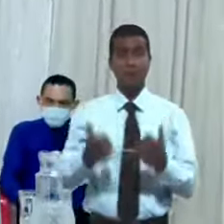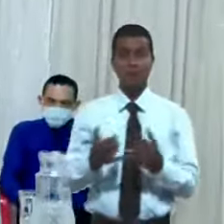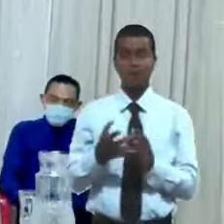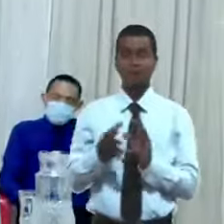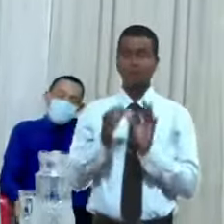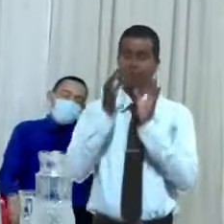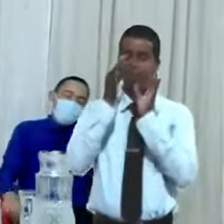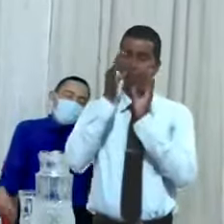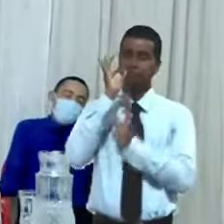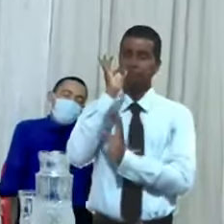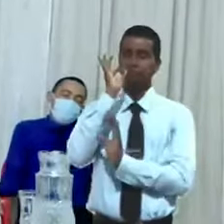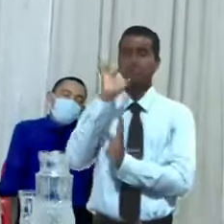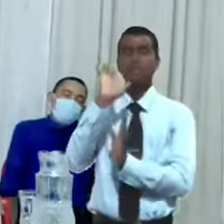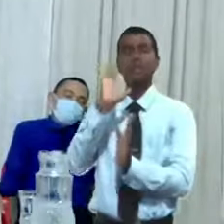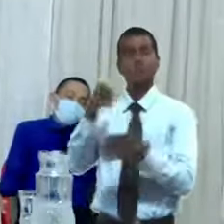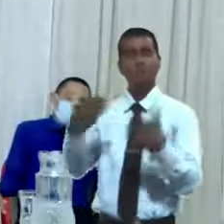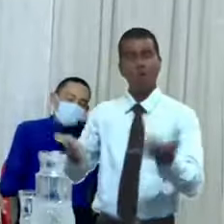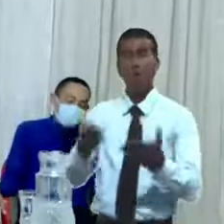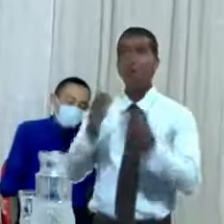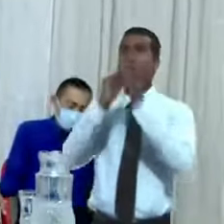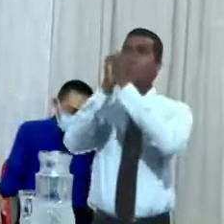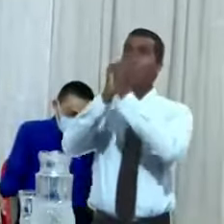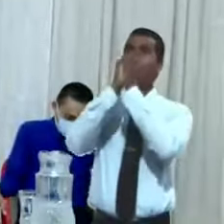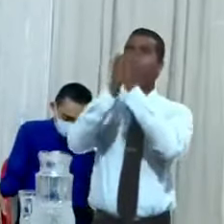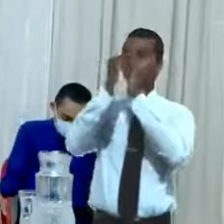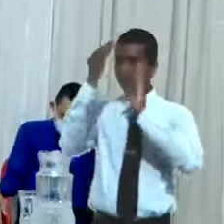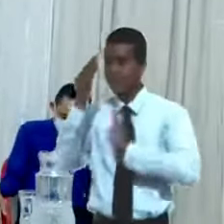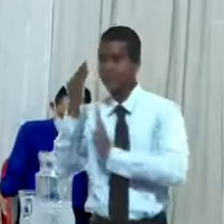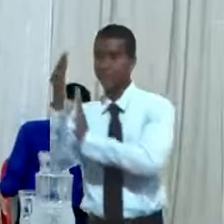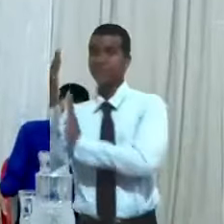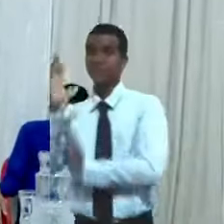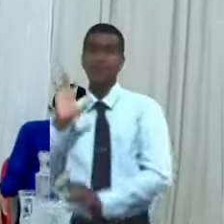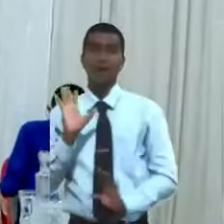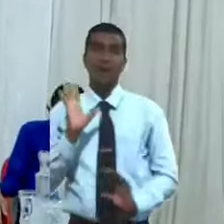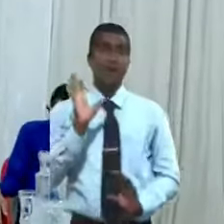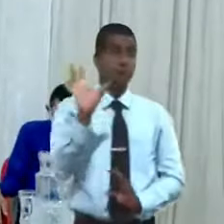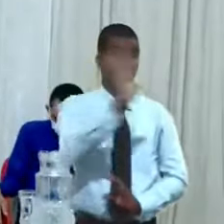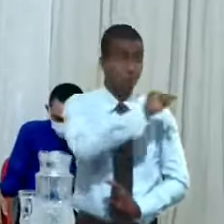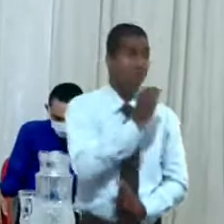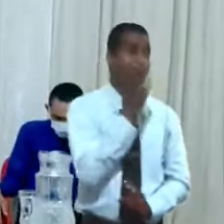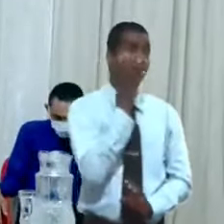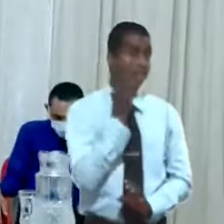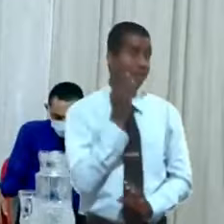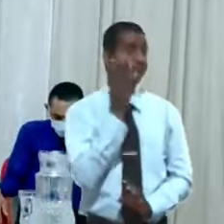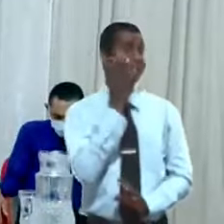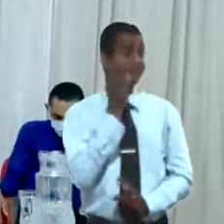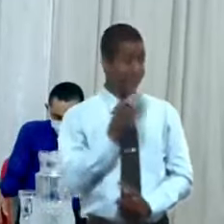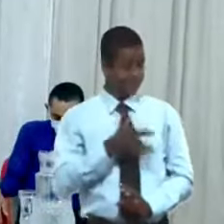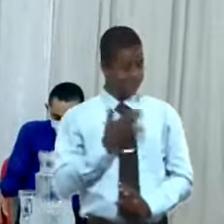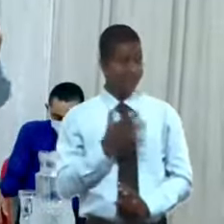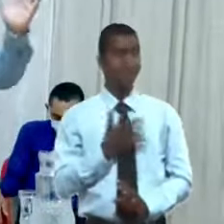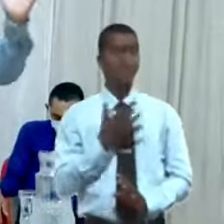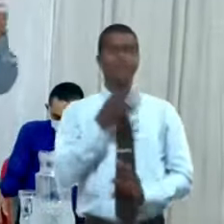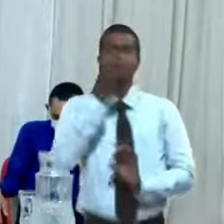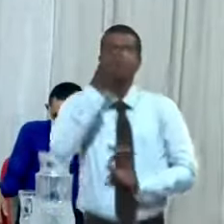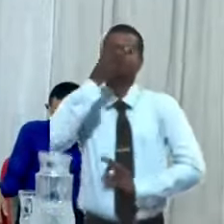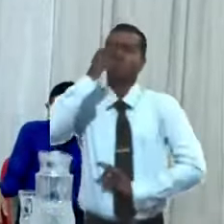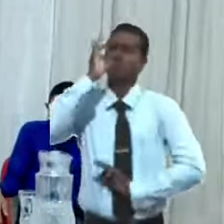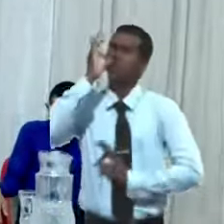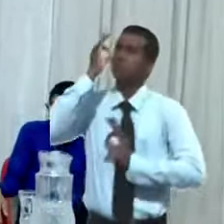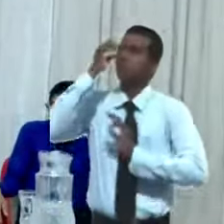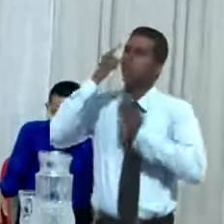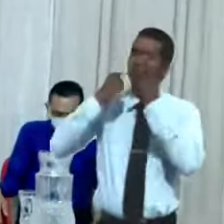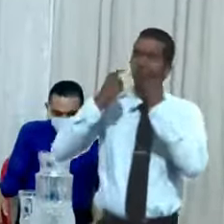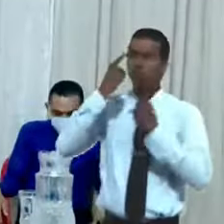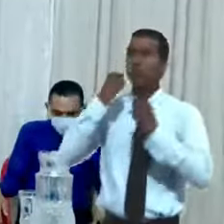presencia de Dios por lo menos los que lo hemos experimentado es rico llorar ante la presencia de Dios